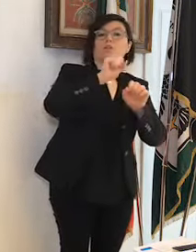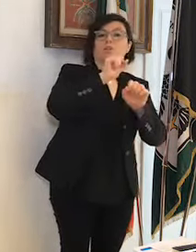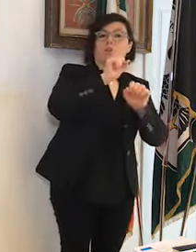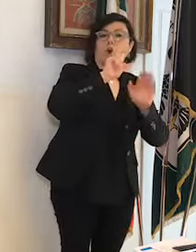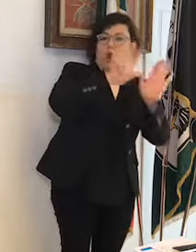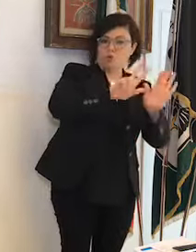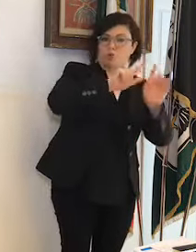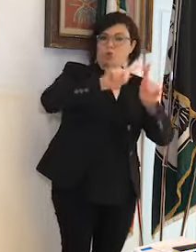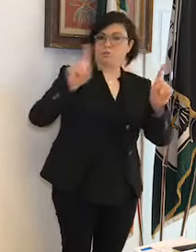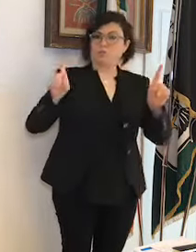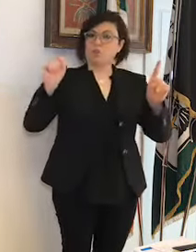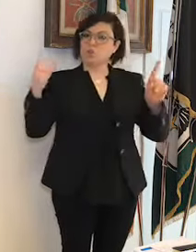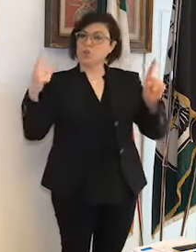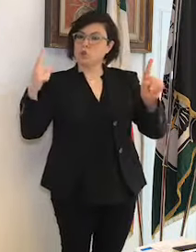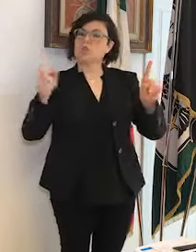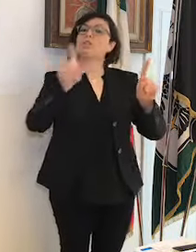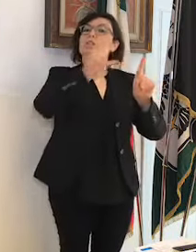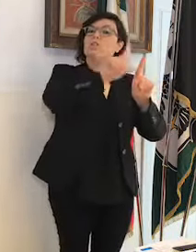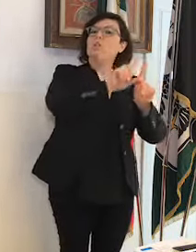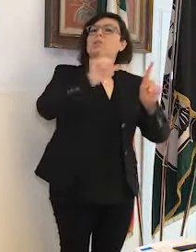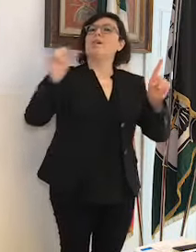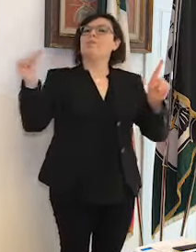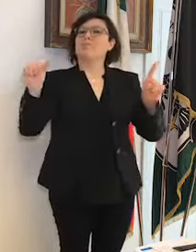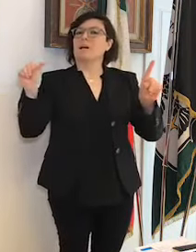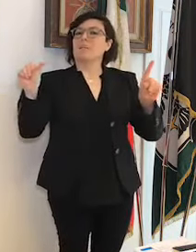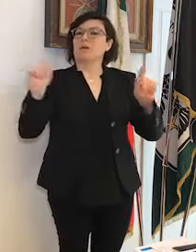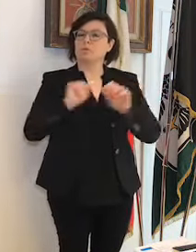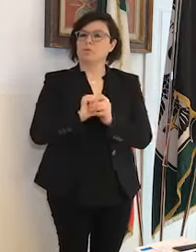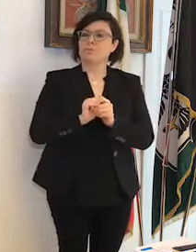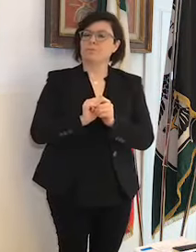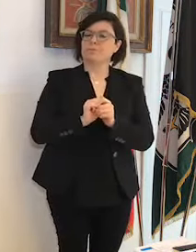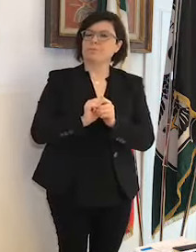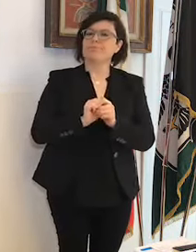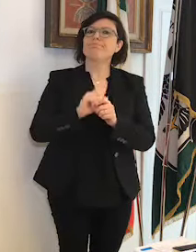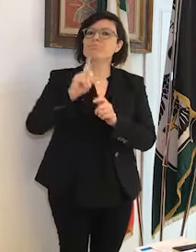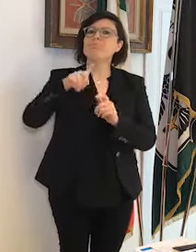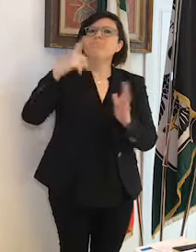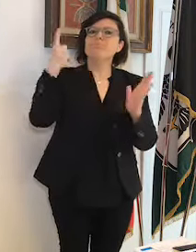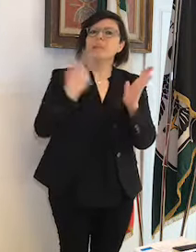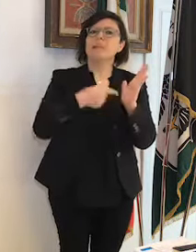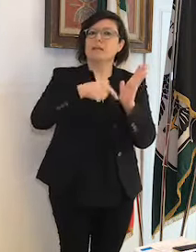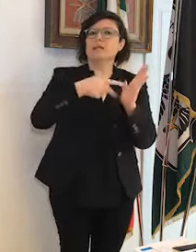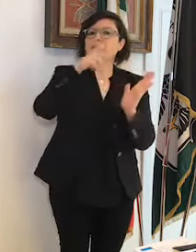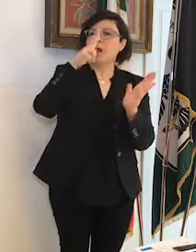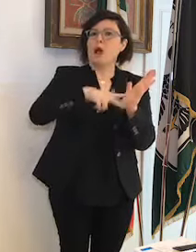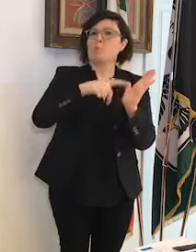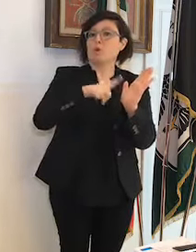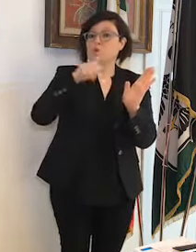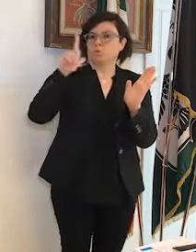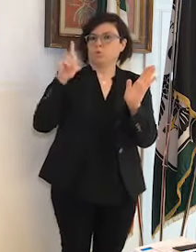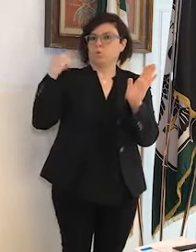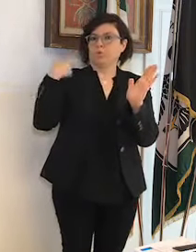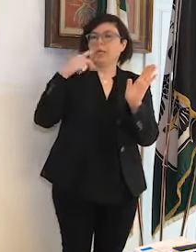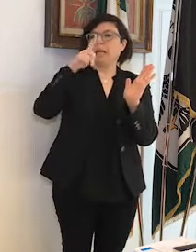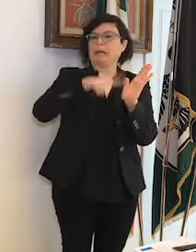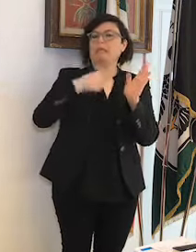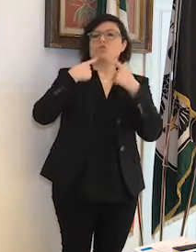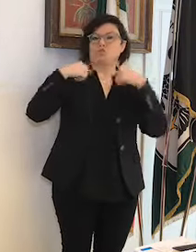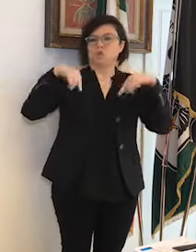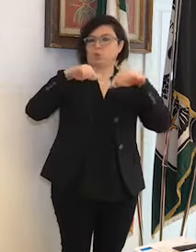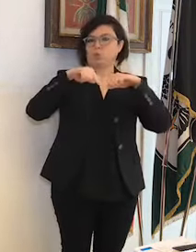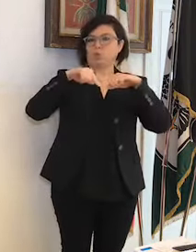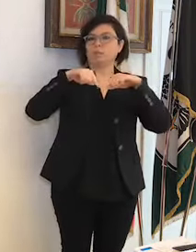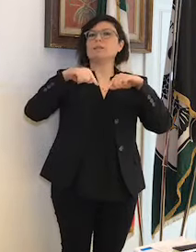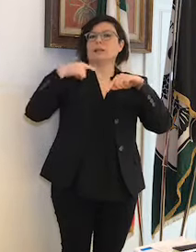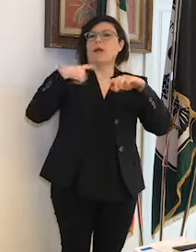dal lunedì a sabato. Nell'ambito delle delibere approvate lunedì eh in giunta eh